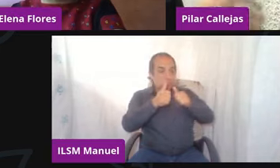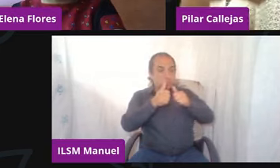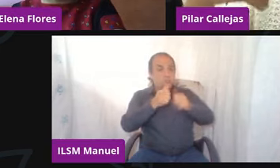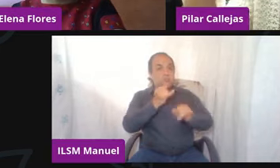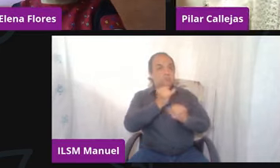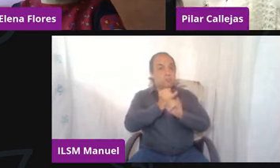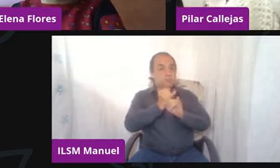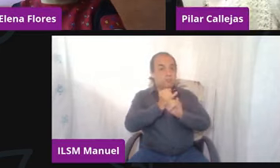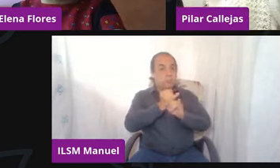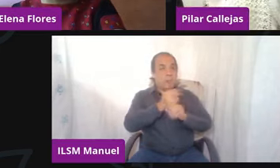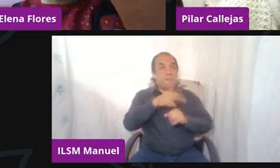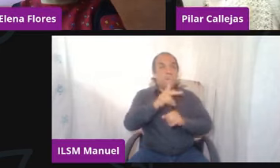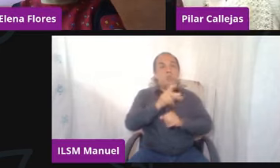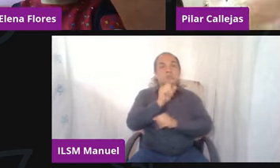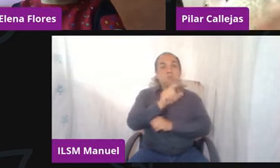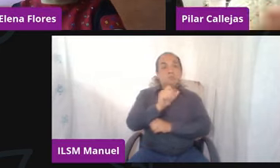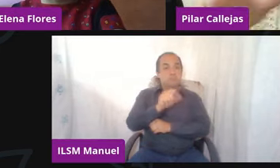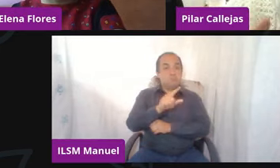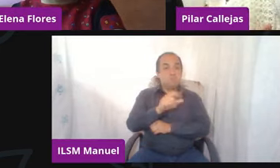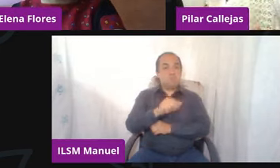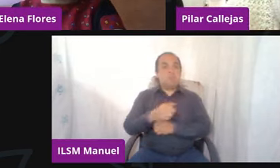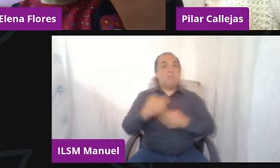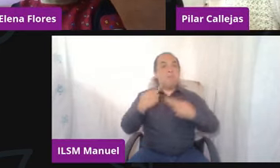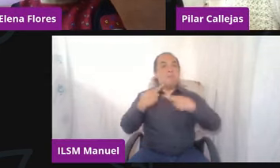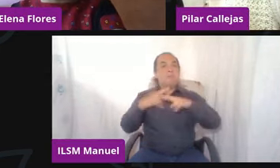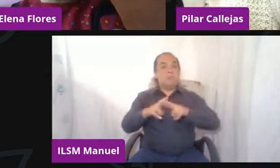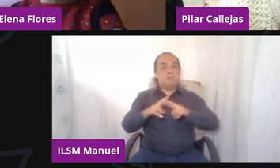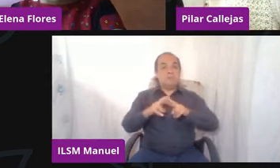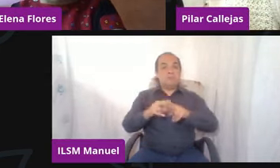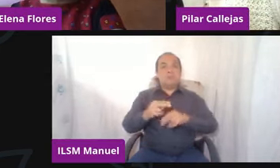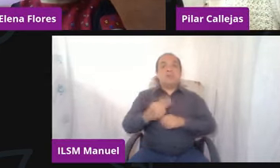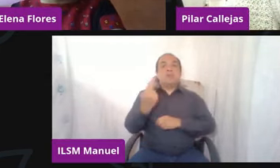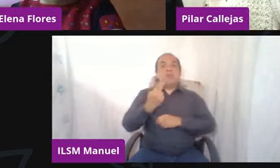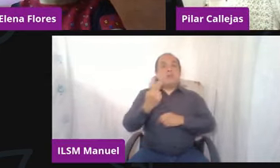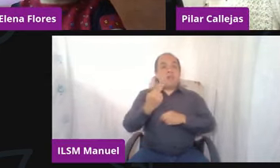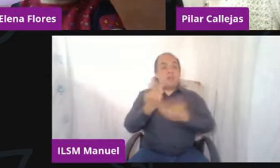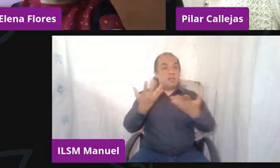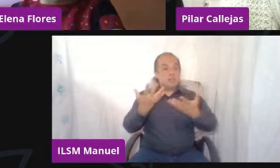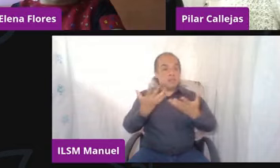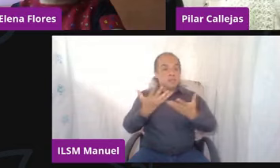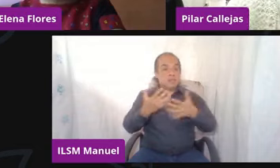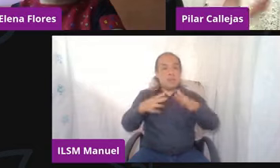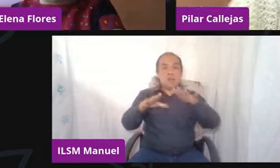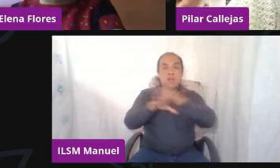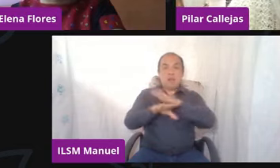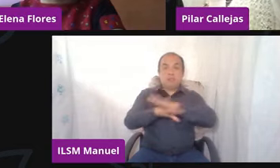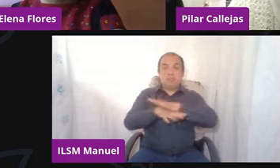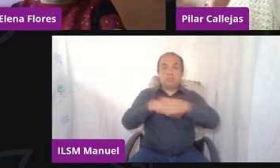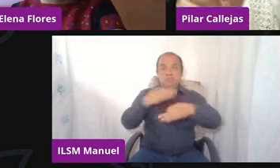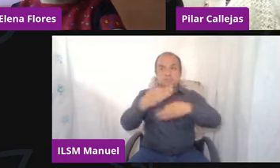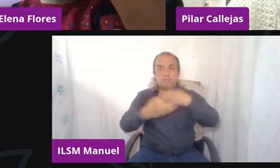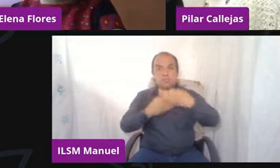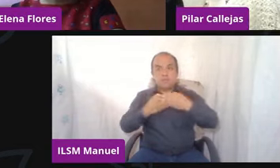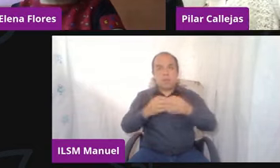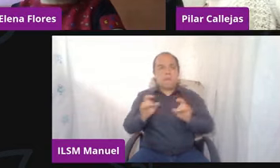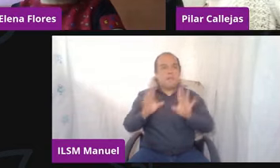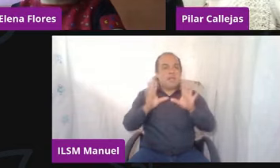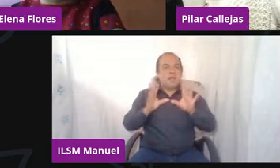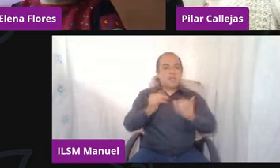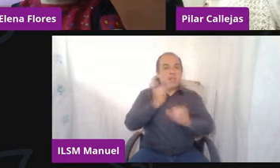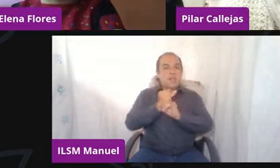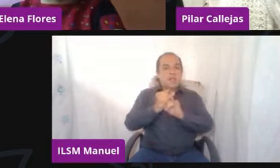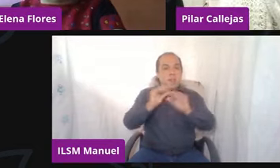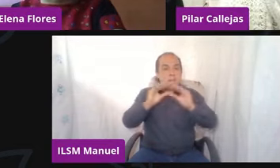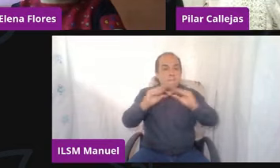pero realmente también los docentes, o sea, todo lo que tuvieron que hacer para cambiar esto y que se nos fue el internet, ¿no? Y